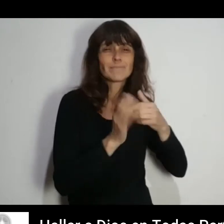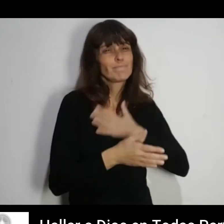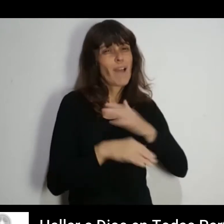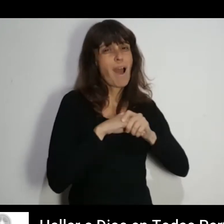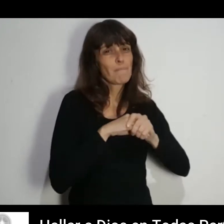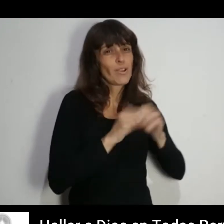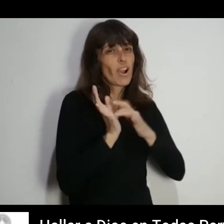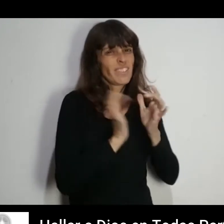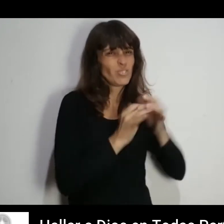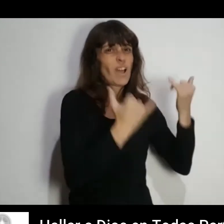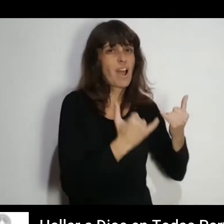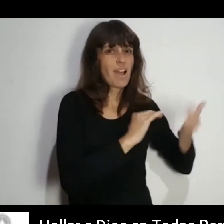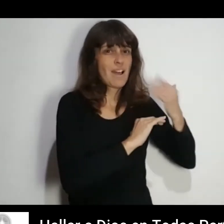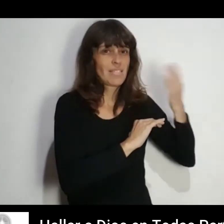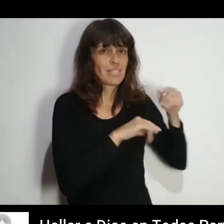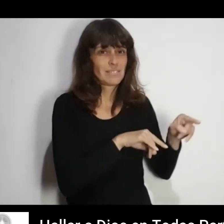había estado